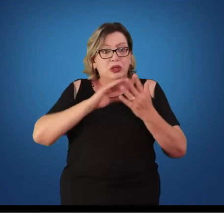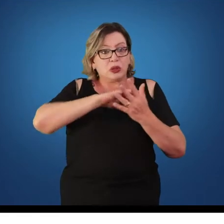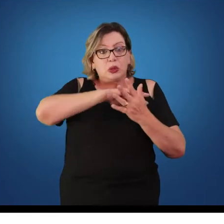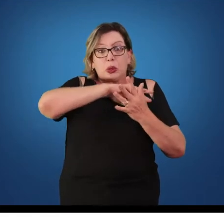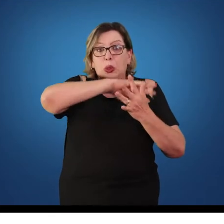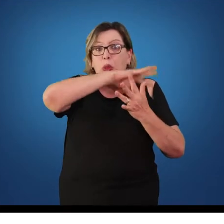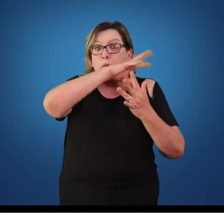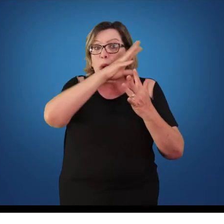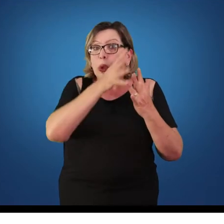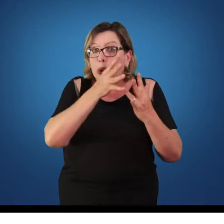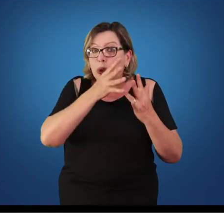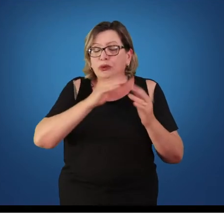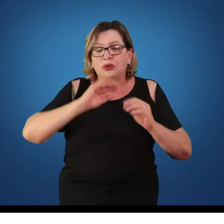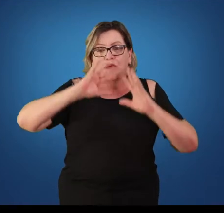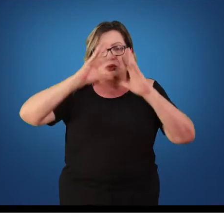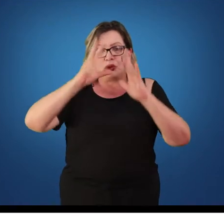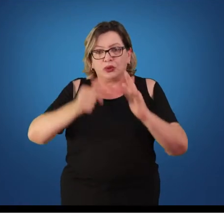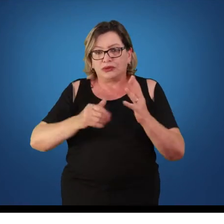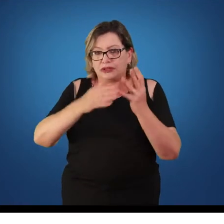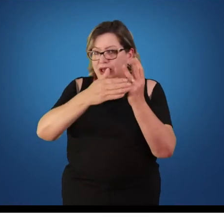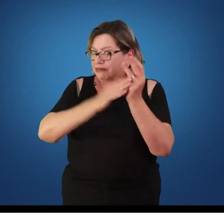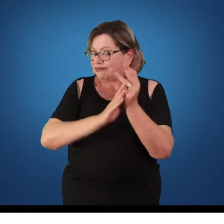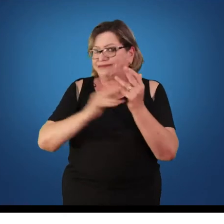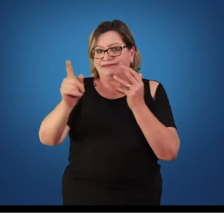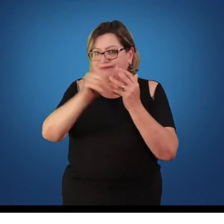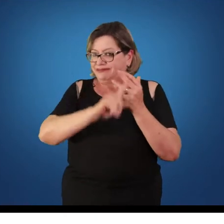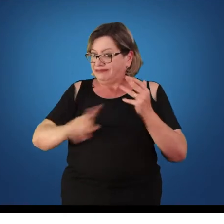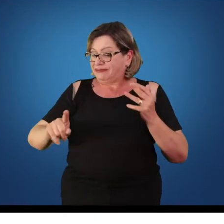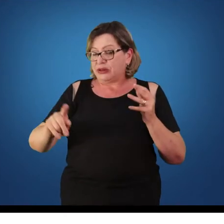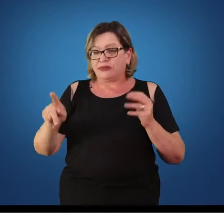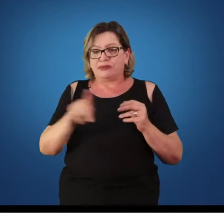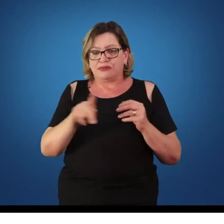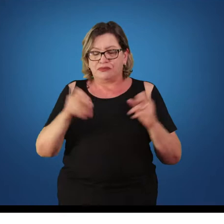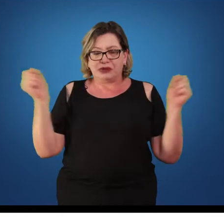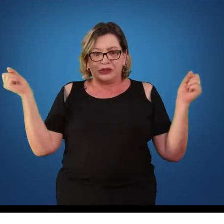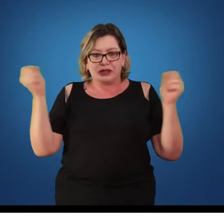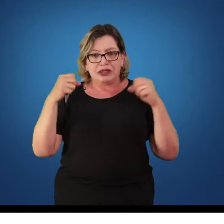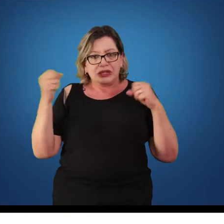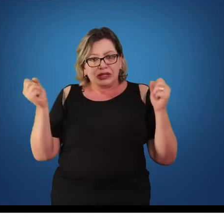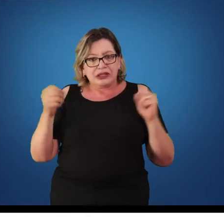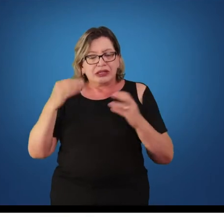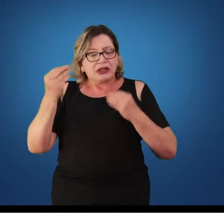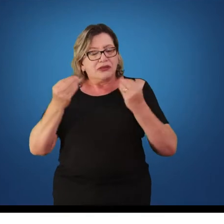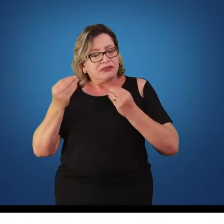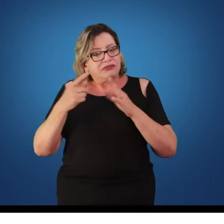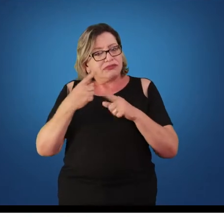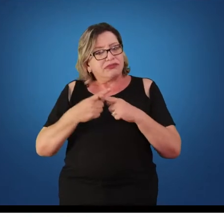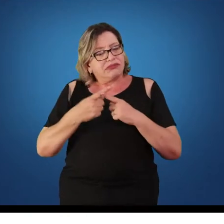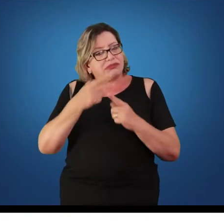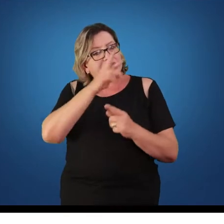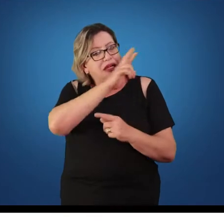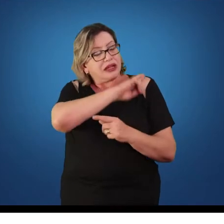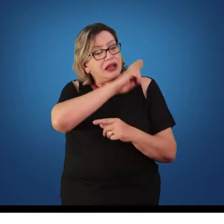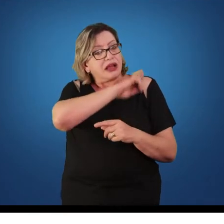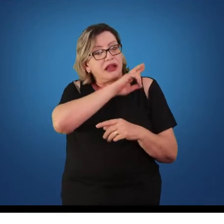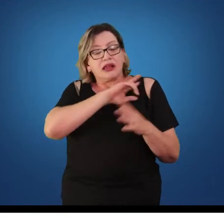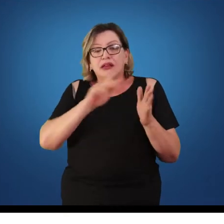maneira ou outra nós vamos ter que abordar, levar o conhecimento, afinal, papel da escola é dar acesso ao conhecimento produzido.